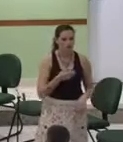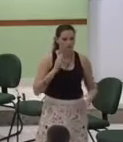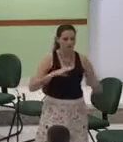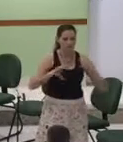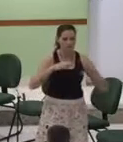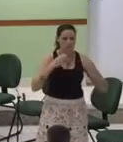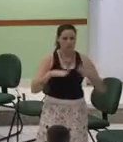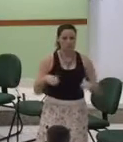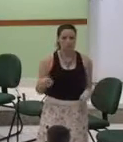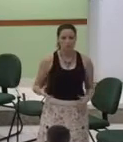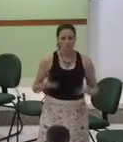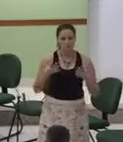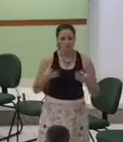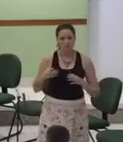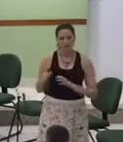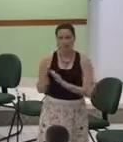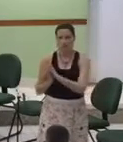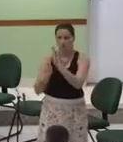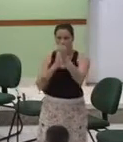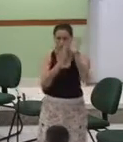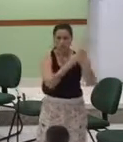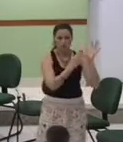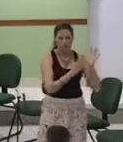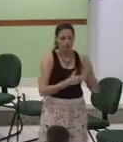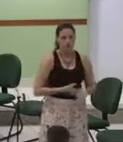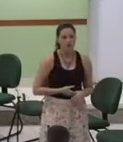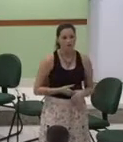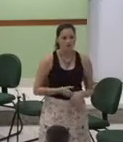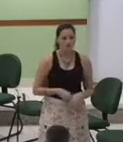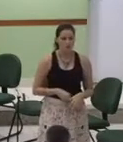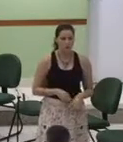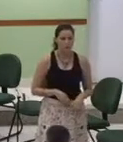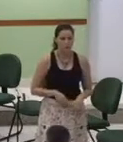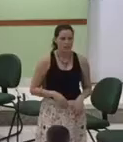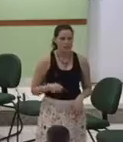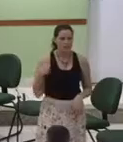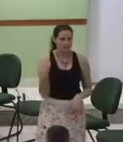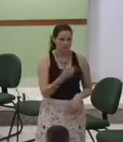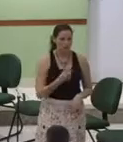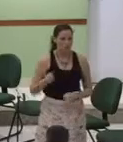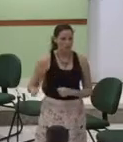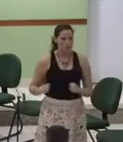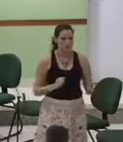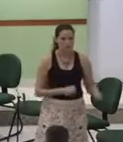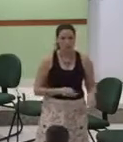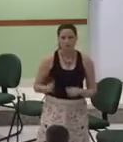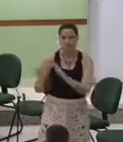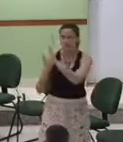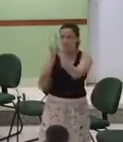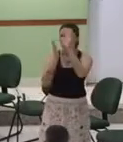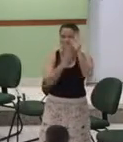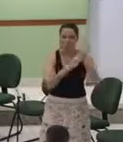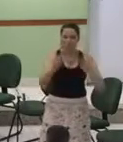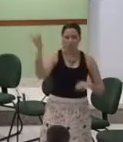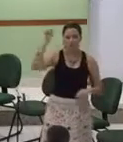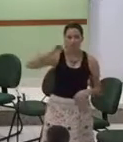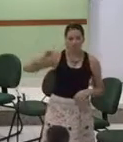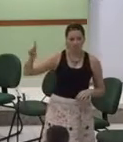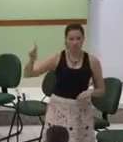cantando posso louvar-o fazendo a leitura bíblica que nós acabamos de fazer porque ali nós estamos